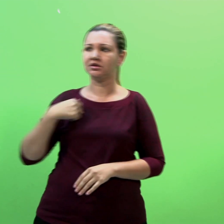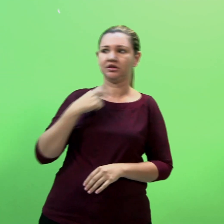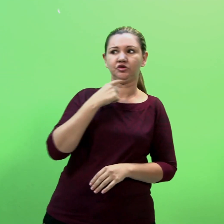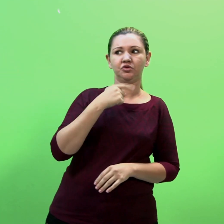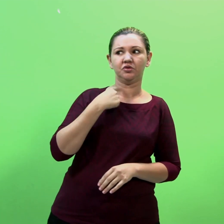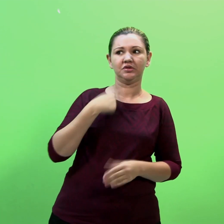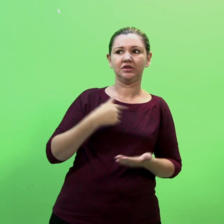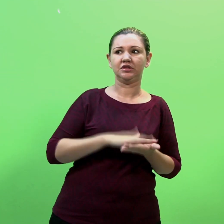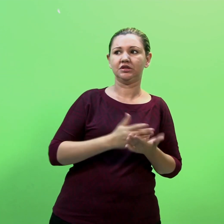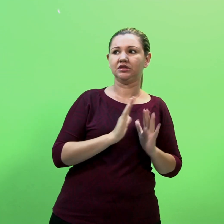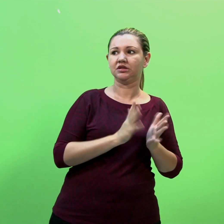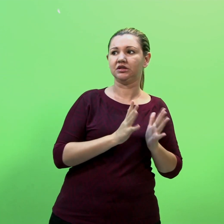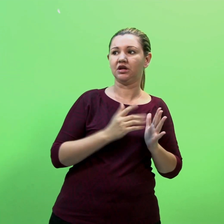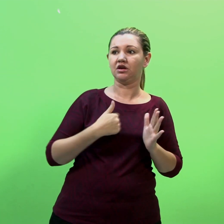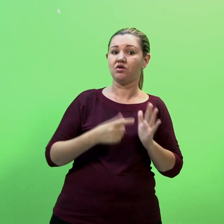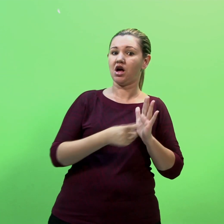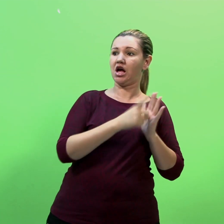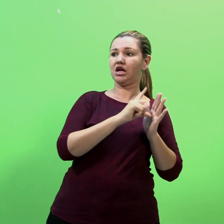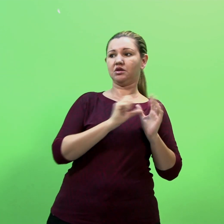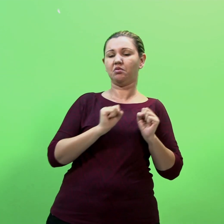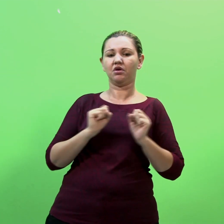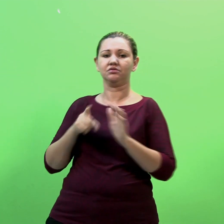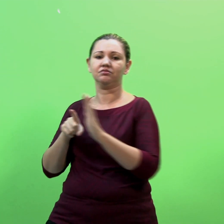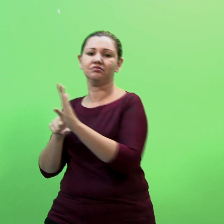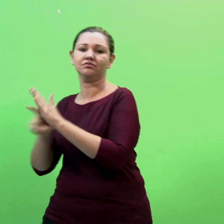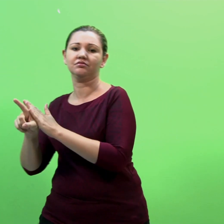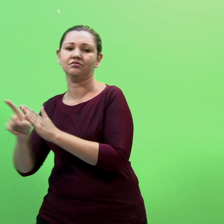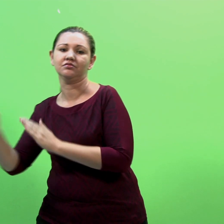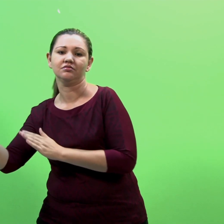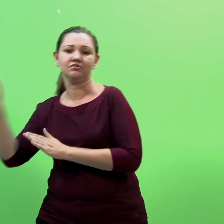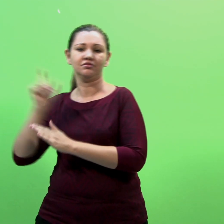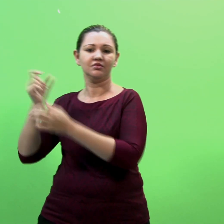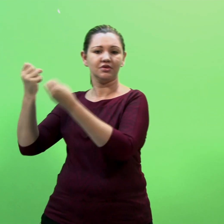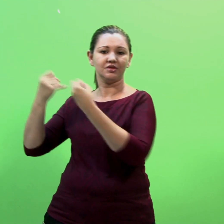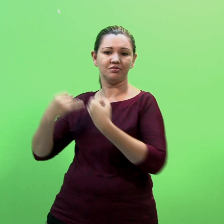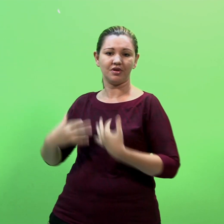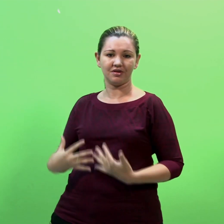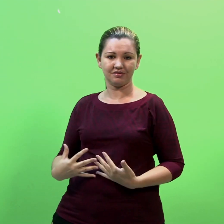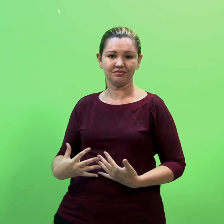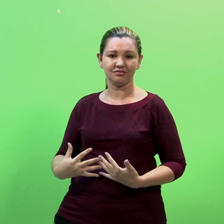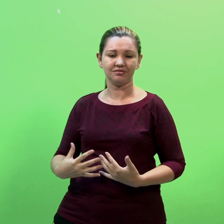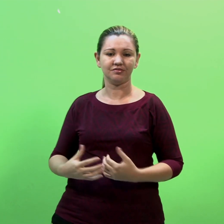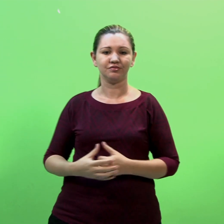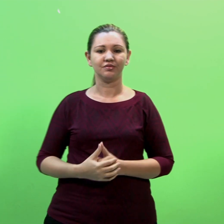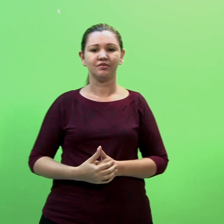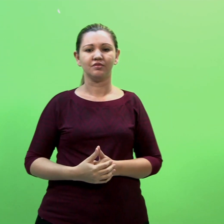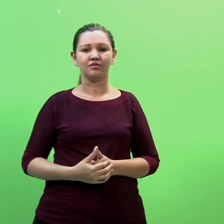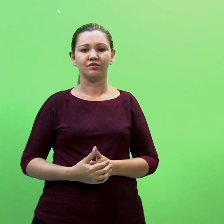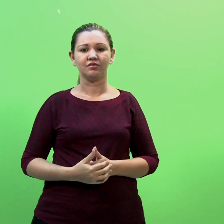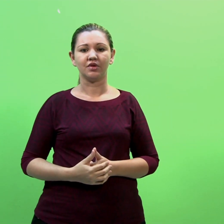fonte Quando imagina que cometeu erros ou quer esclarecer uma informação antecipadamente